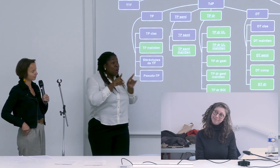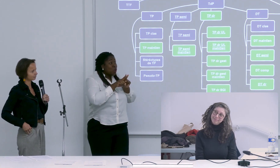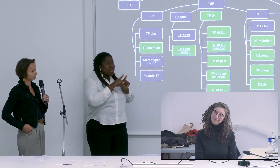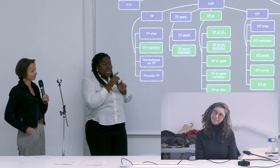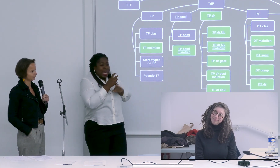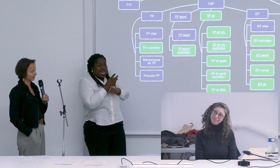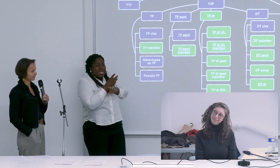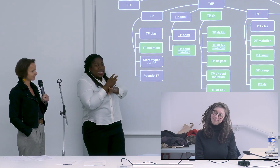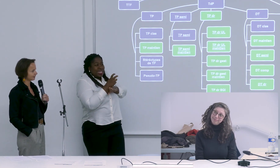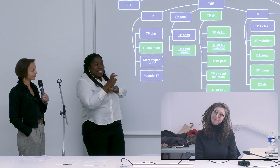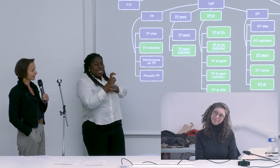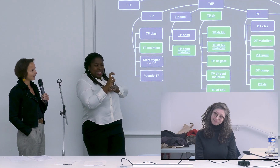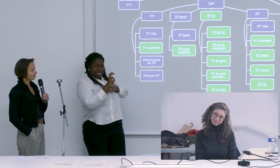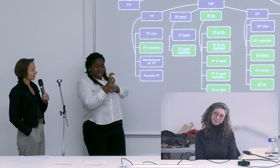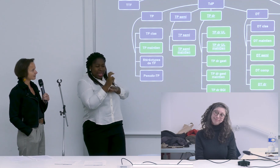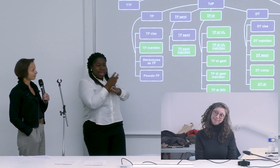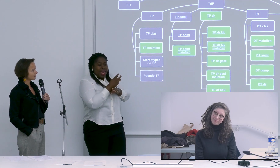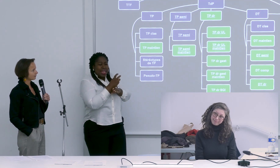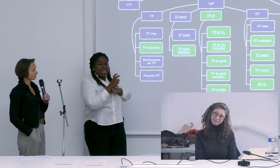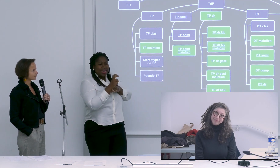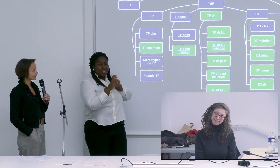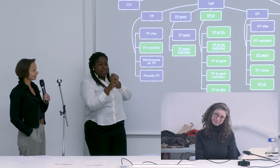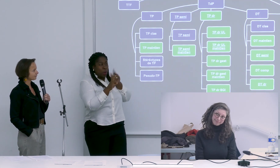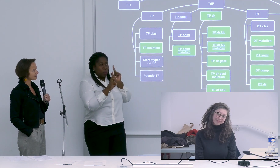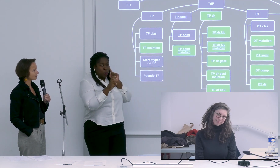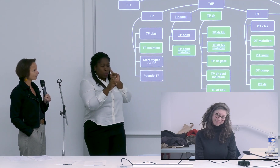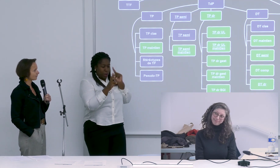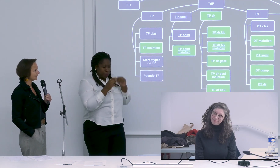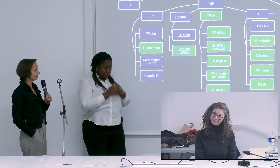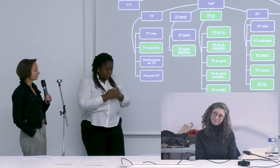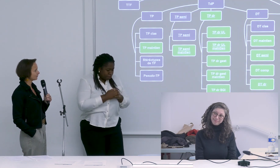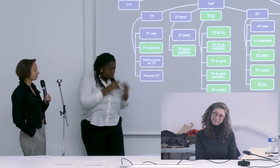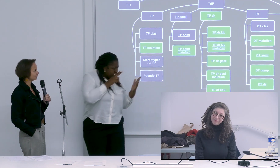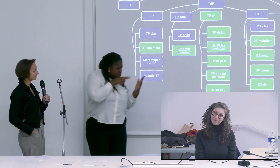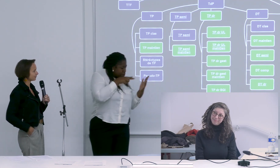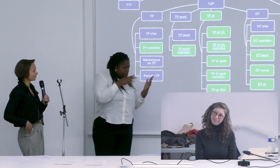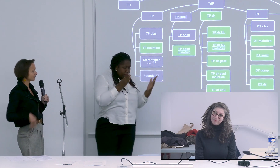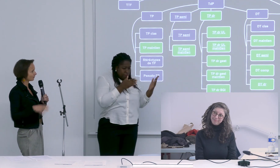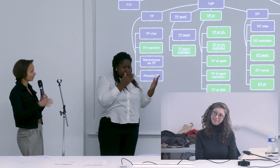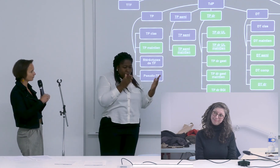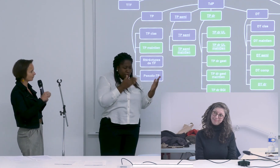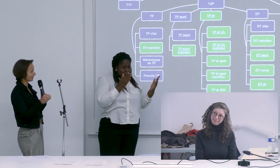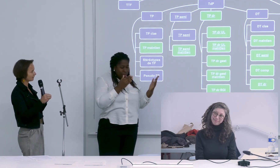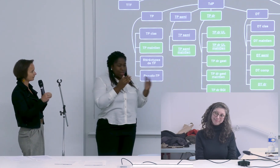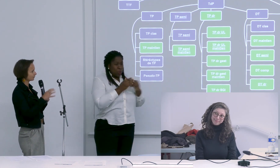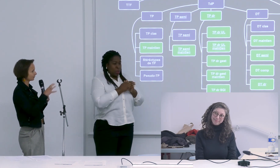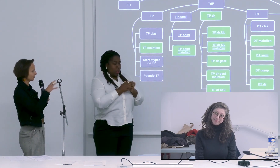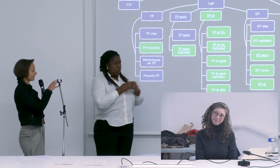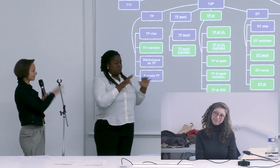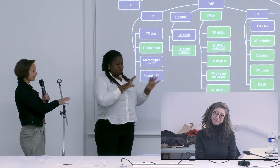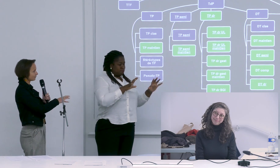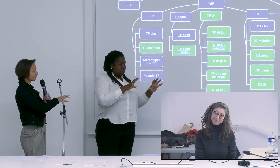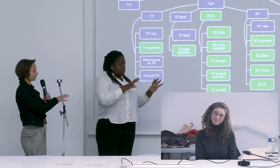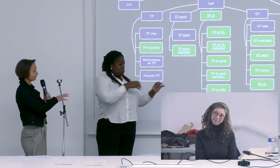déroulement du manuscrit parce que d'une certaine façon il te pousse un peu cette rencontre là entre